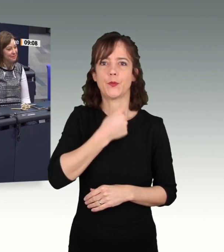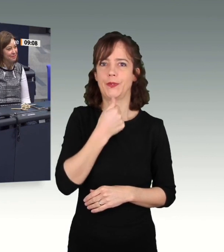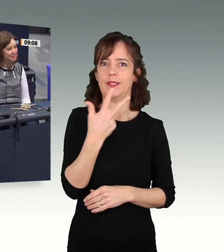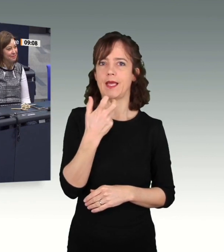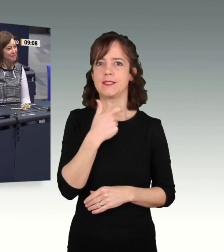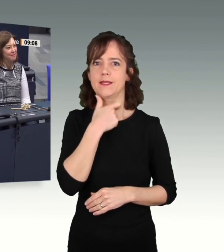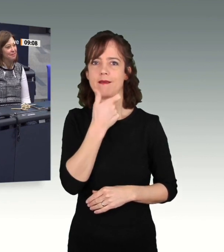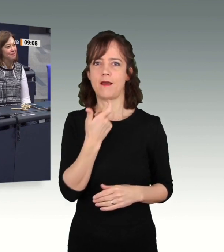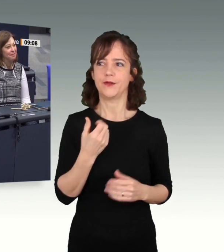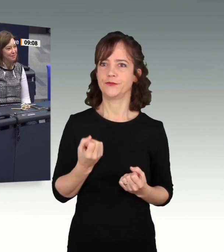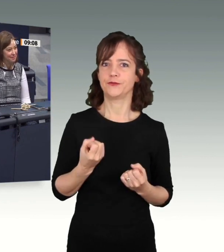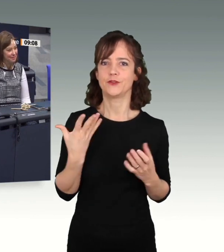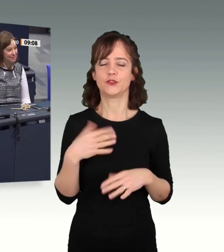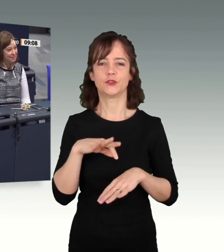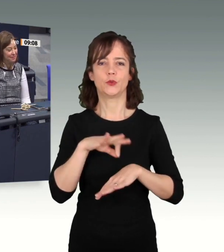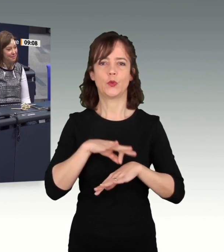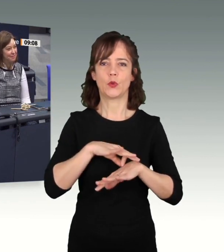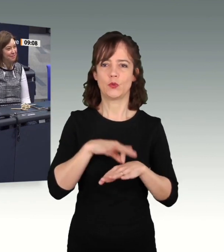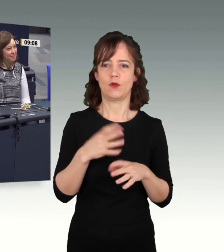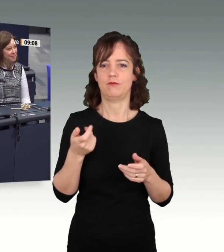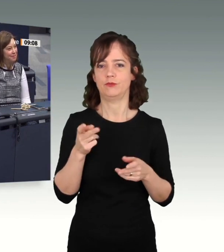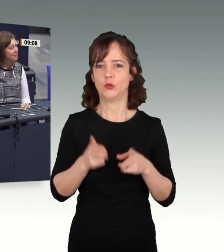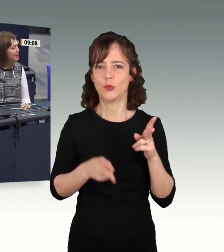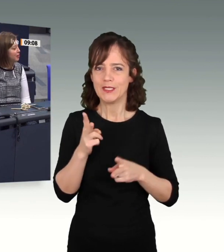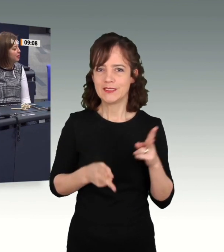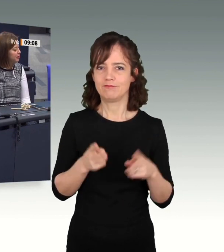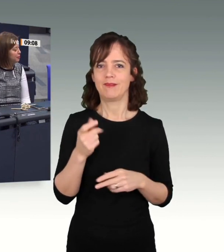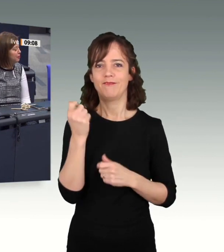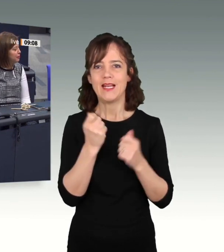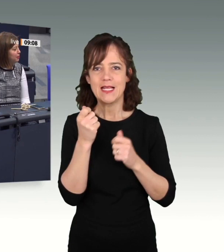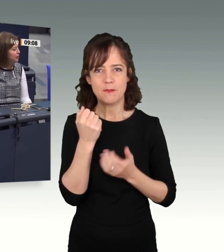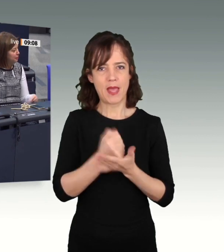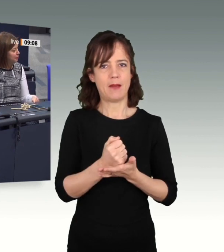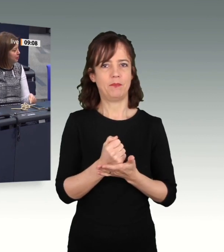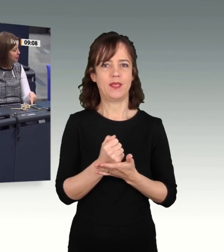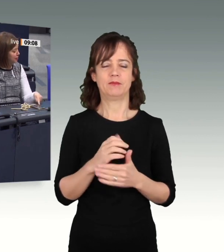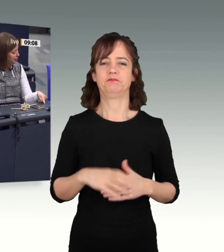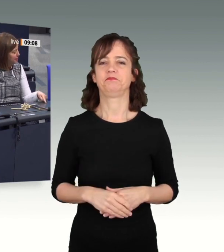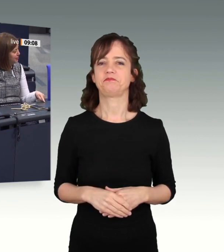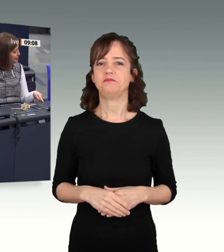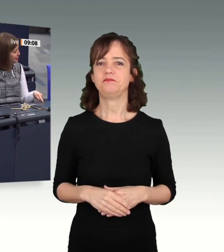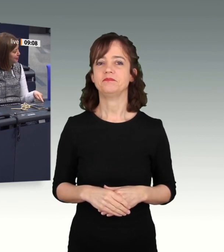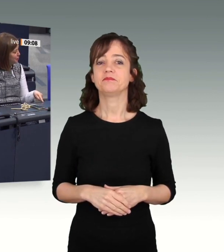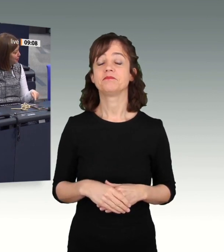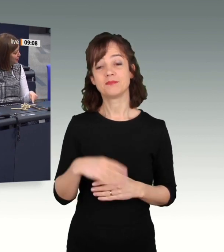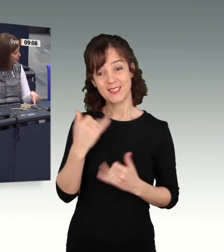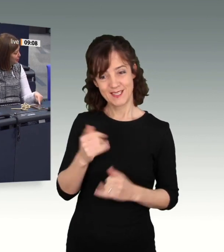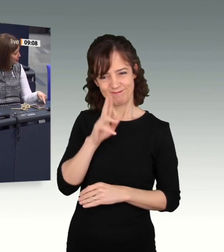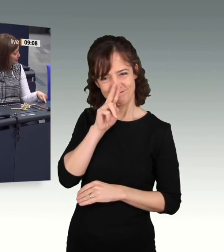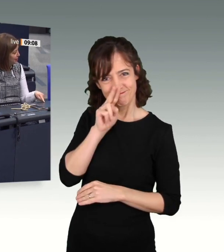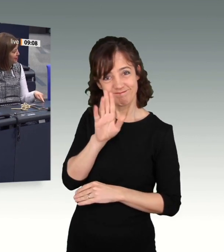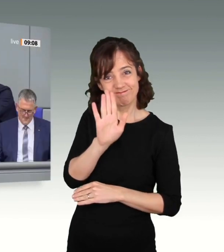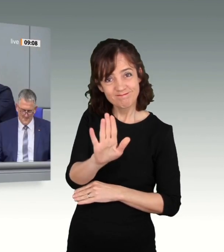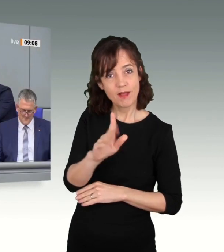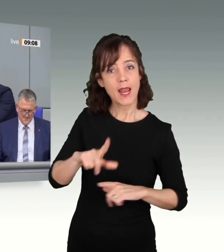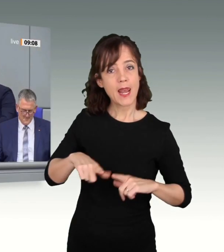alt, ein promovierter Jurist und Finanzbeamter. Wenn ich auf Ihr Lebenswerk blicke, kann ich